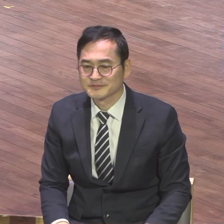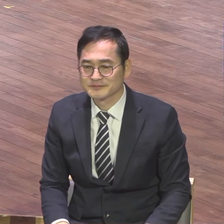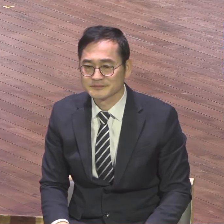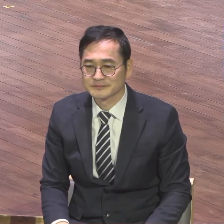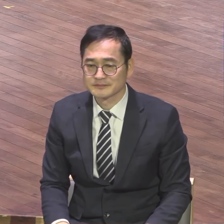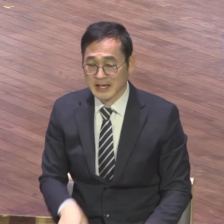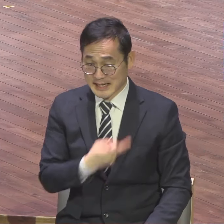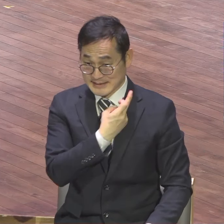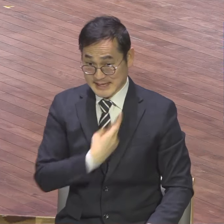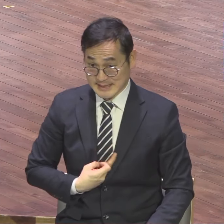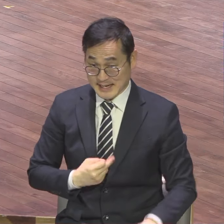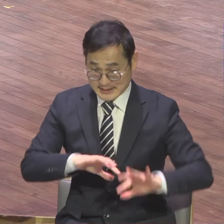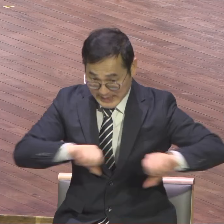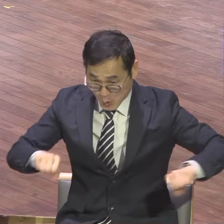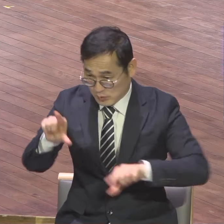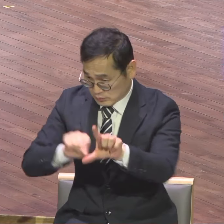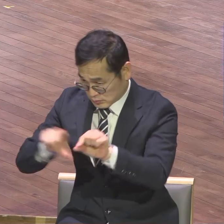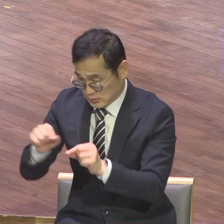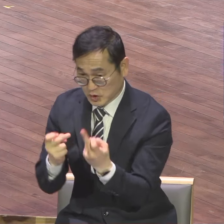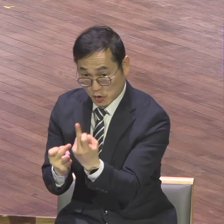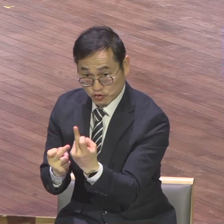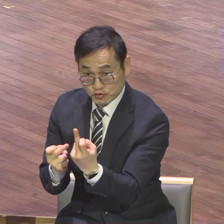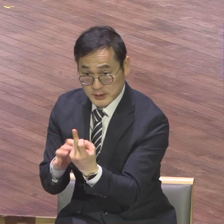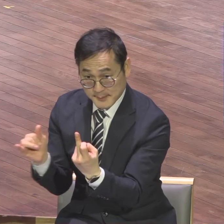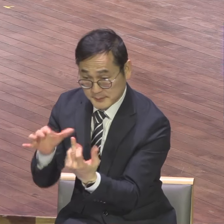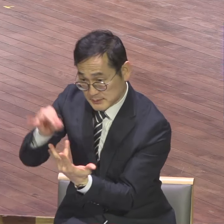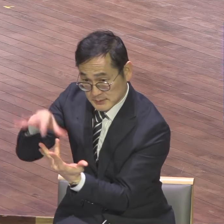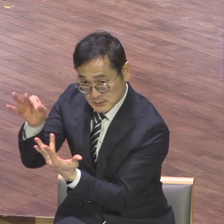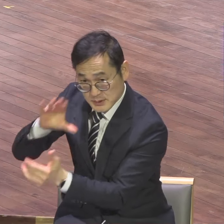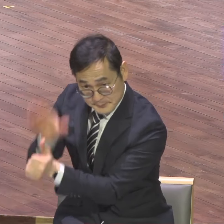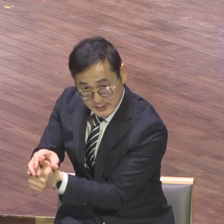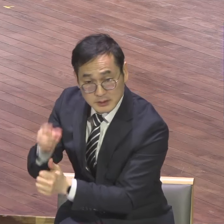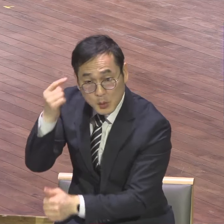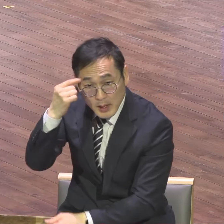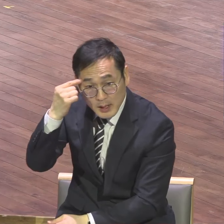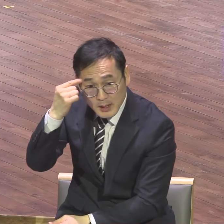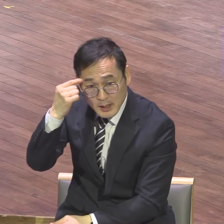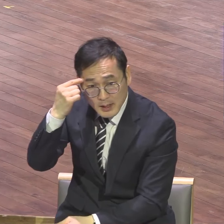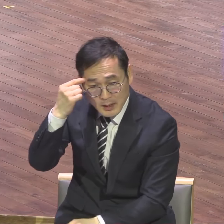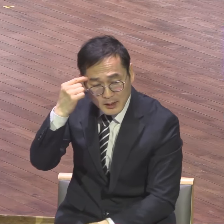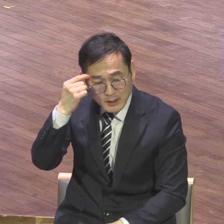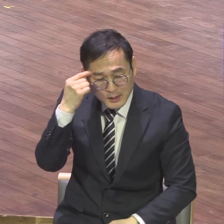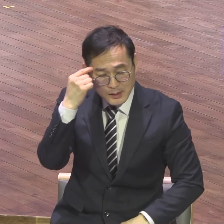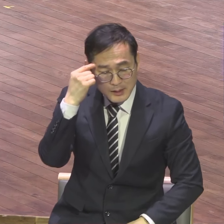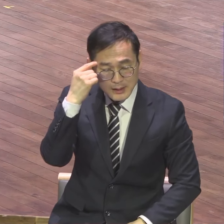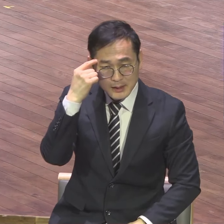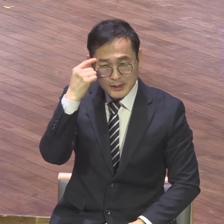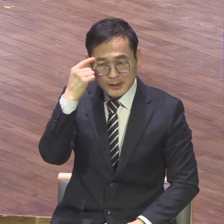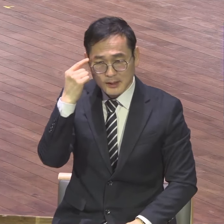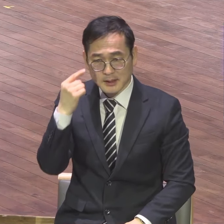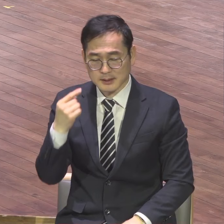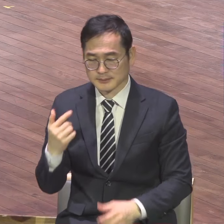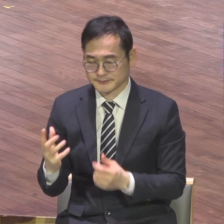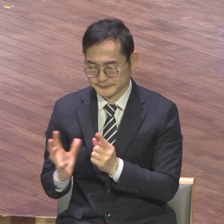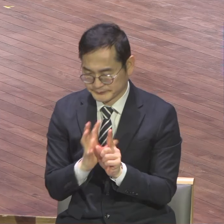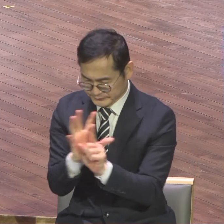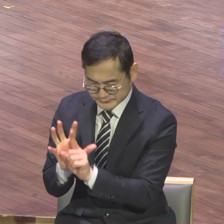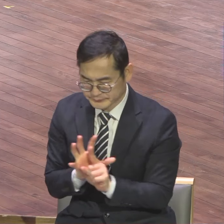따로 제자를 부르셨는지 그 답을 주고 계시잖아요 예수님께서 일차적으로 자기와 함께 있게 하기 위해서 제자를 부르셨을 함께